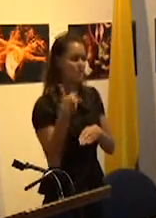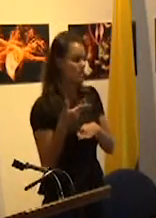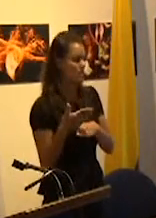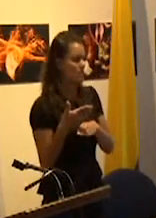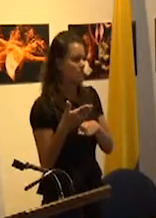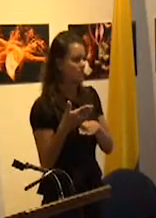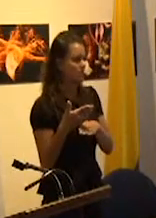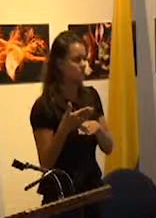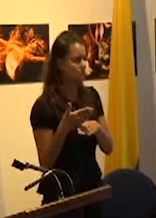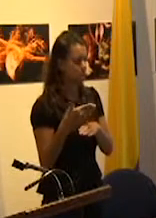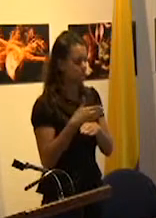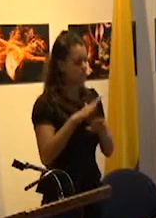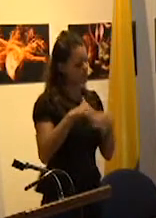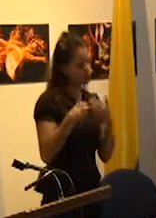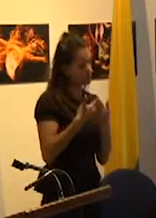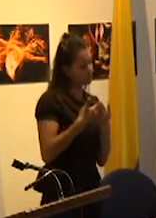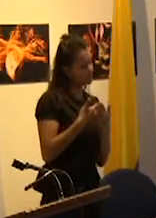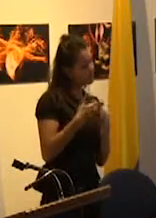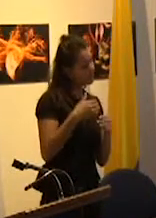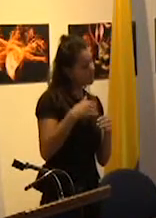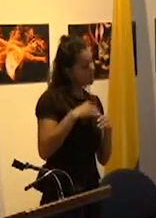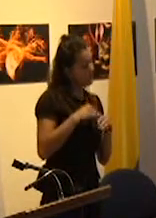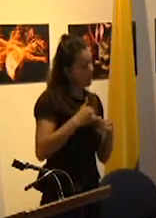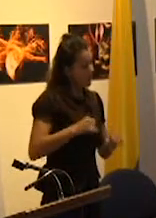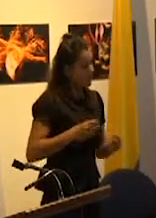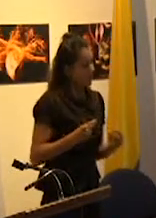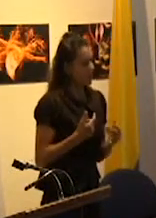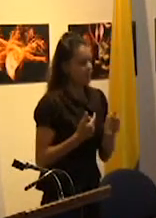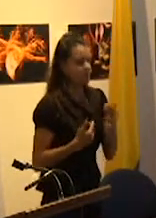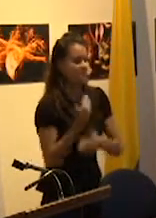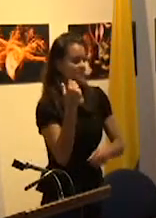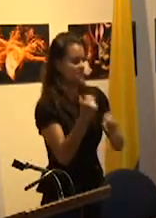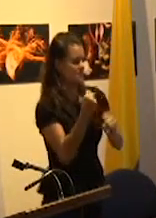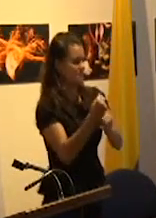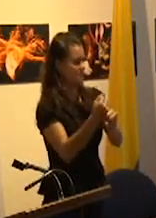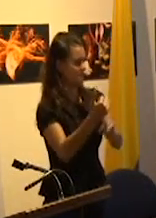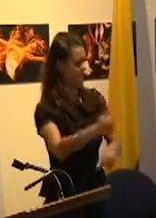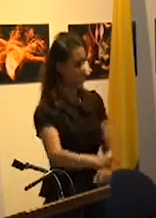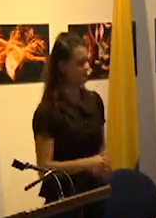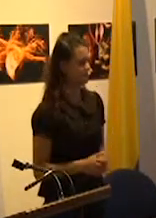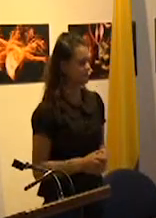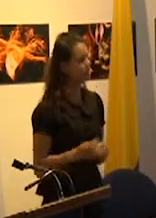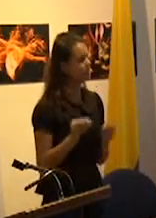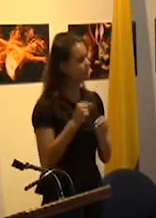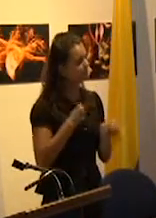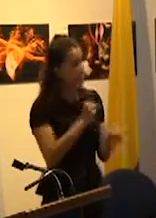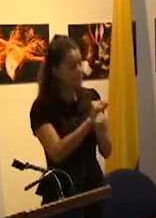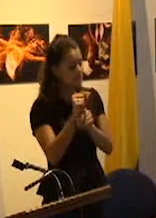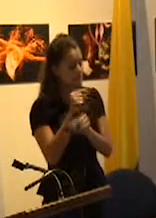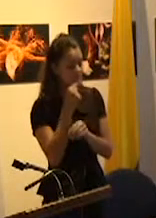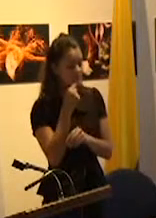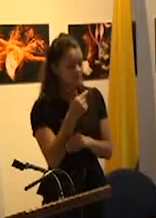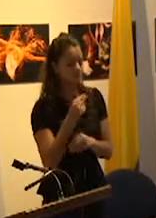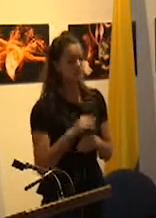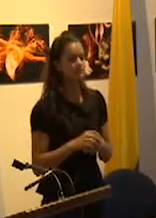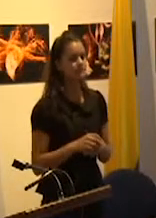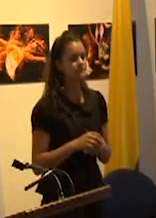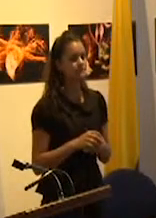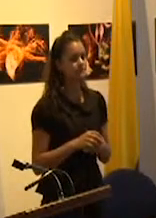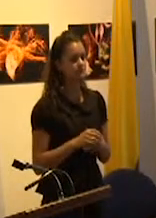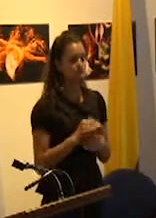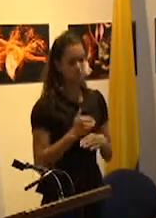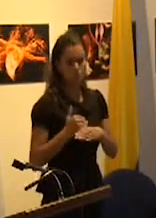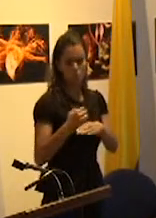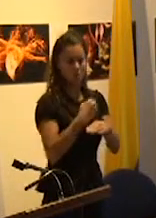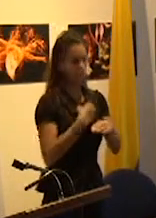al mercado laboral la crítica apunta a señalar que la igualdad de oportunidades de acceso conlleva